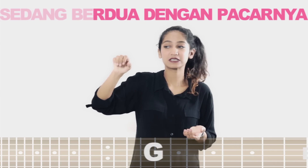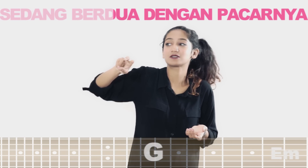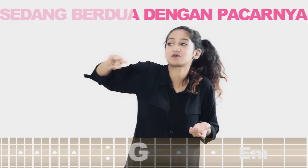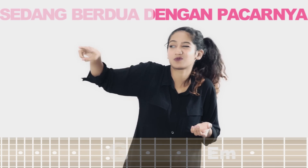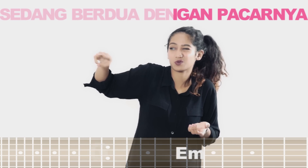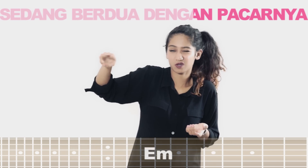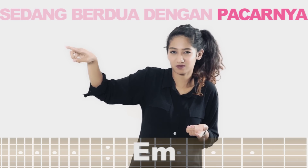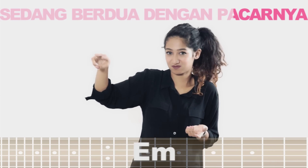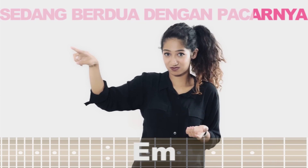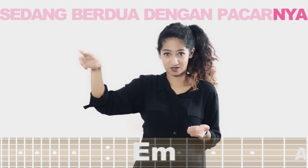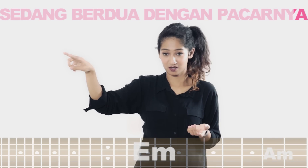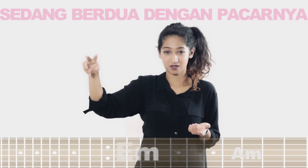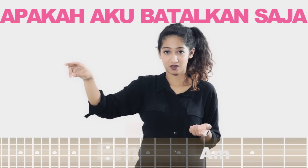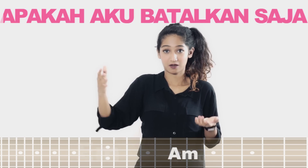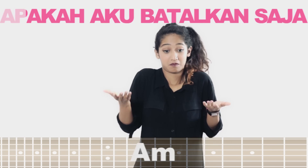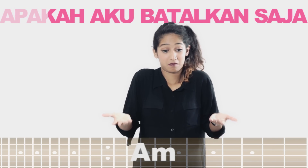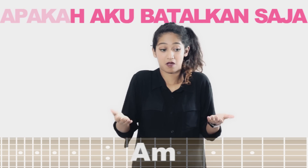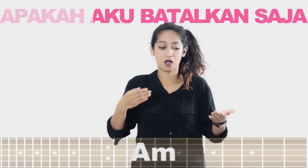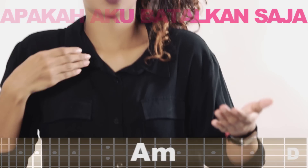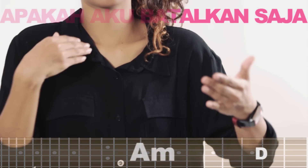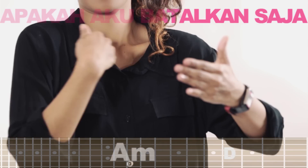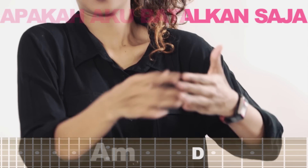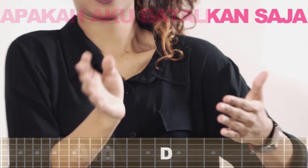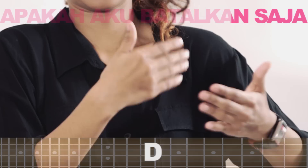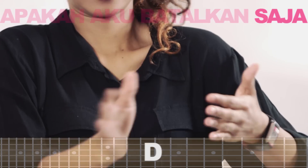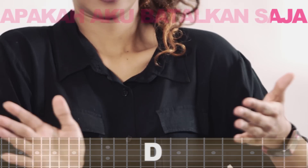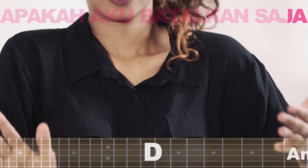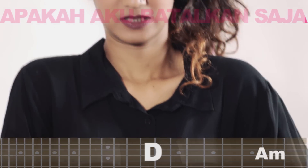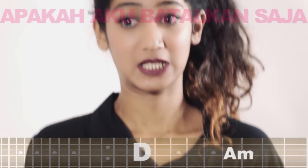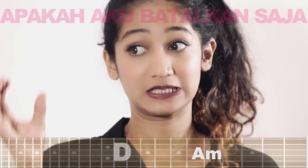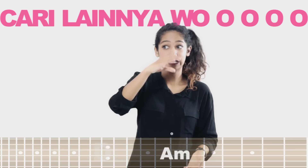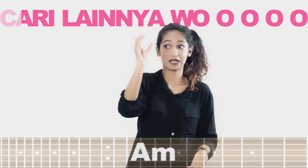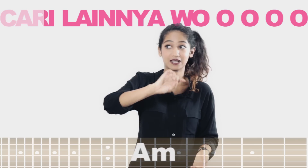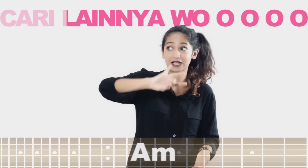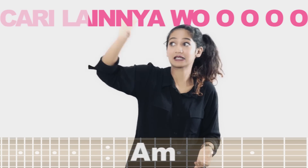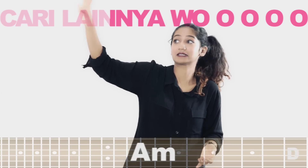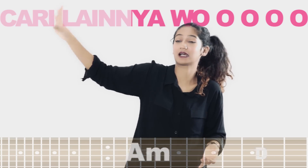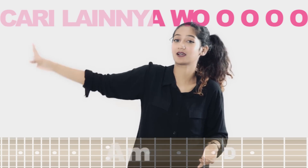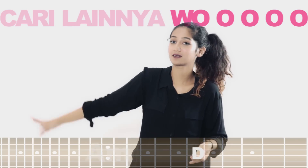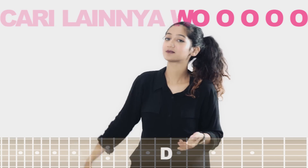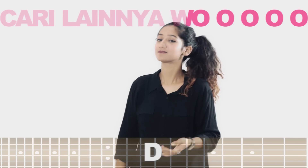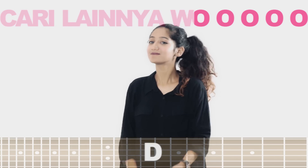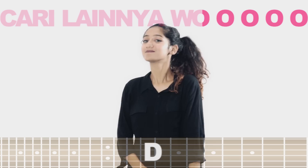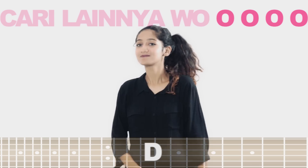berdua Dengan pacarnya Apakah aku Patalkan saja Cari lainnya Oh